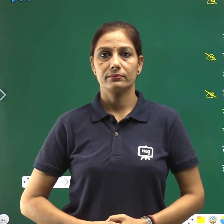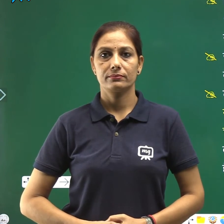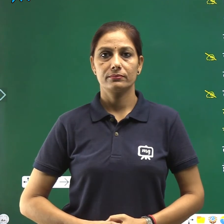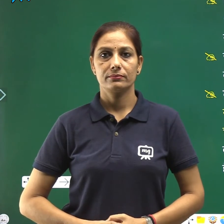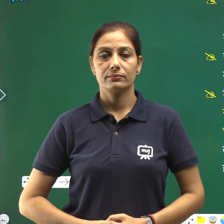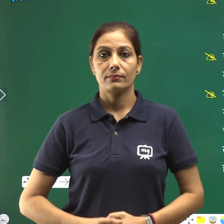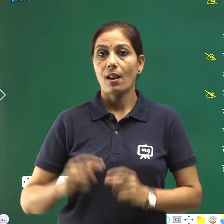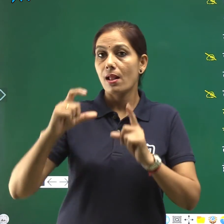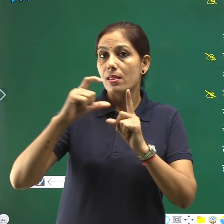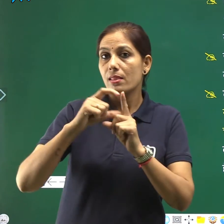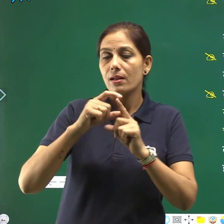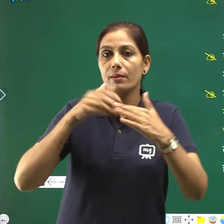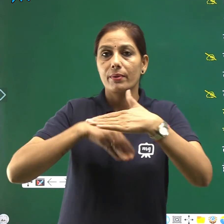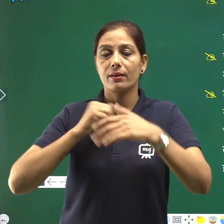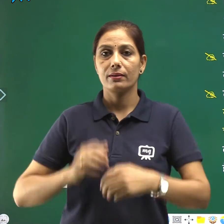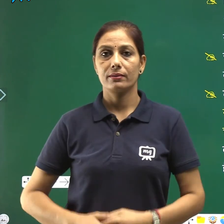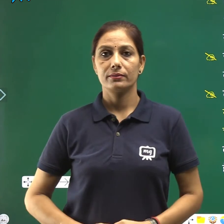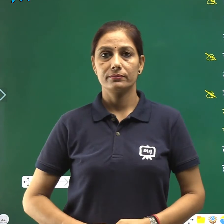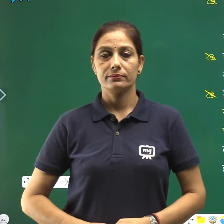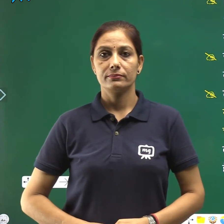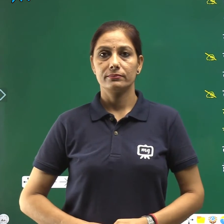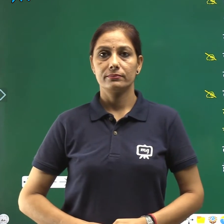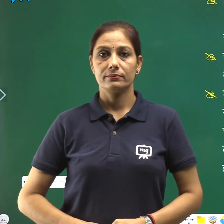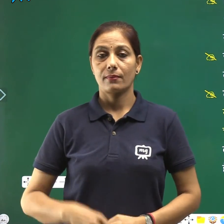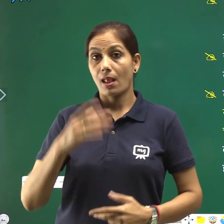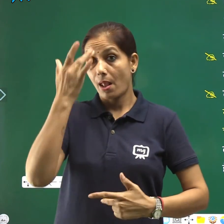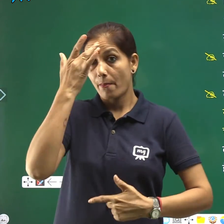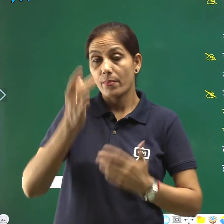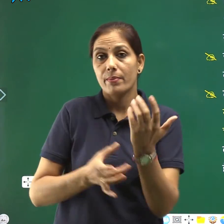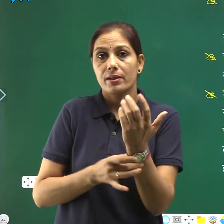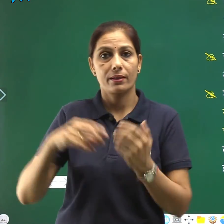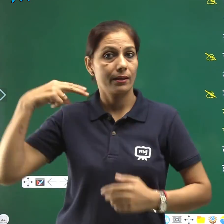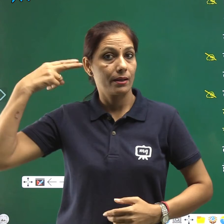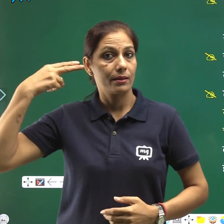दिल्ली में बिमारी के कारण